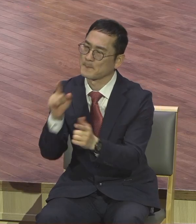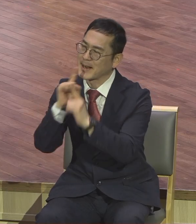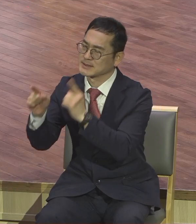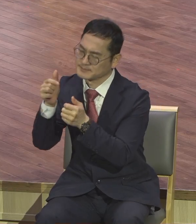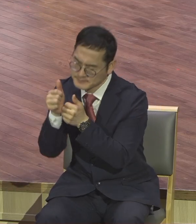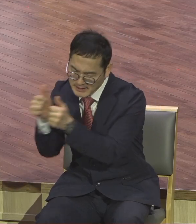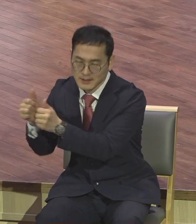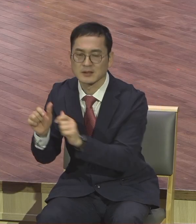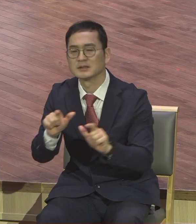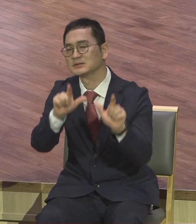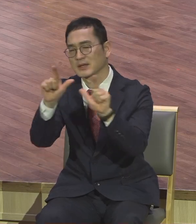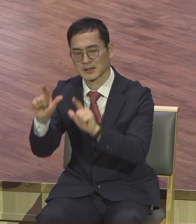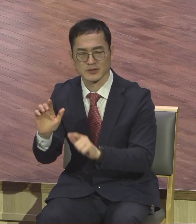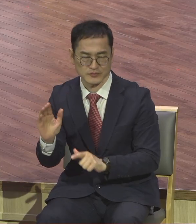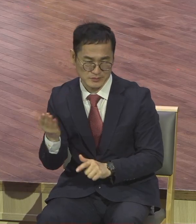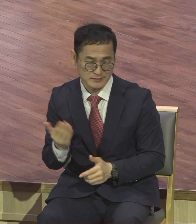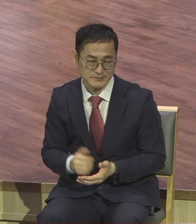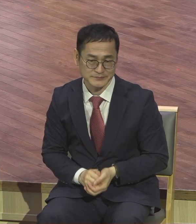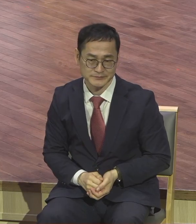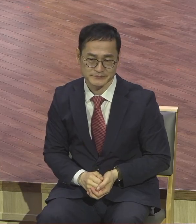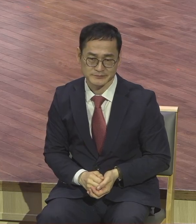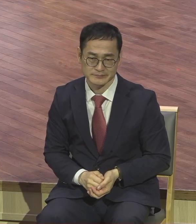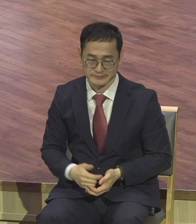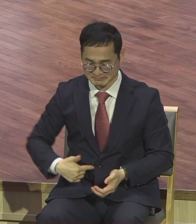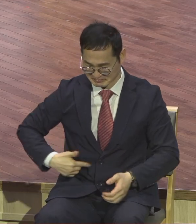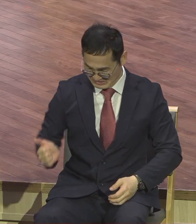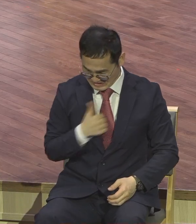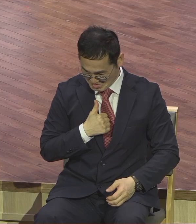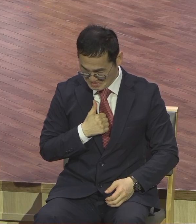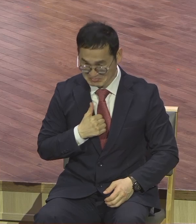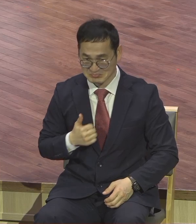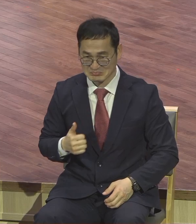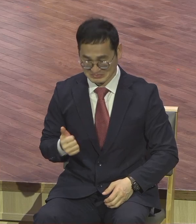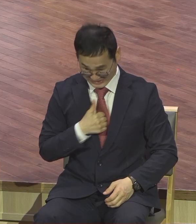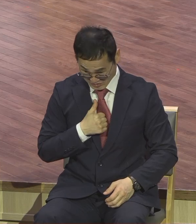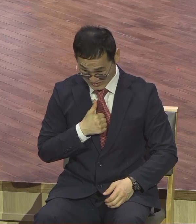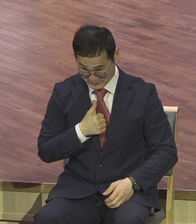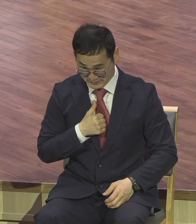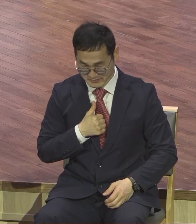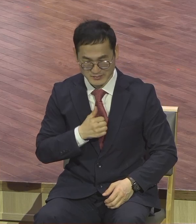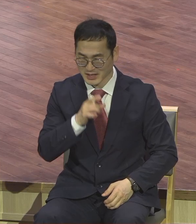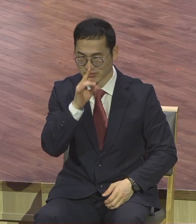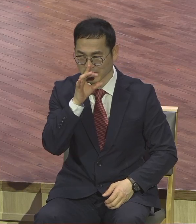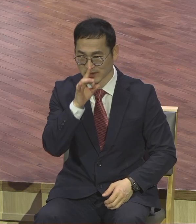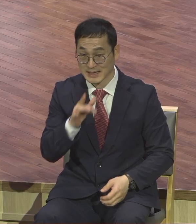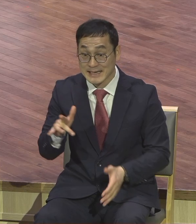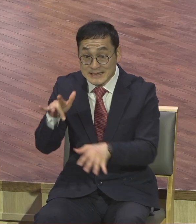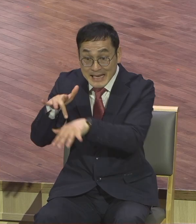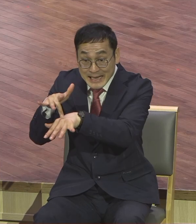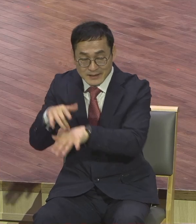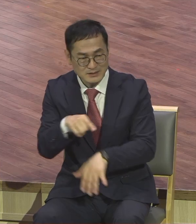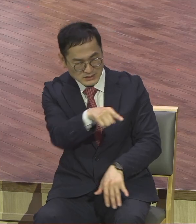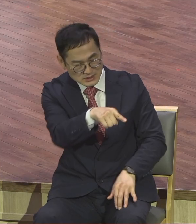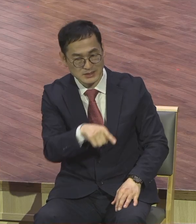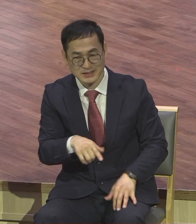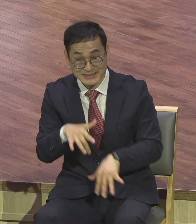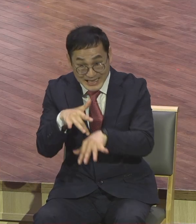말씀대로 자존심을 내려놔야 돼요. 자존심이 마지막 보름이다. 사단에. 사람들 어디서 다 자빠지느냐.